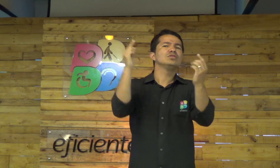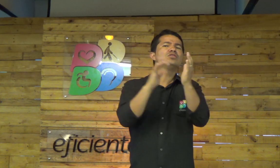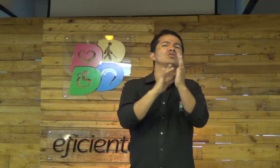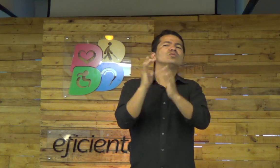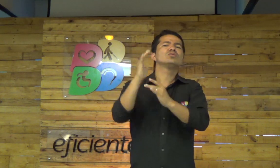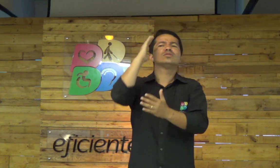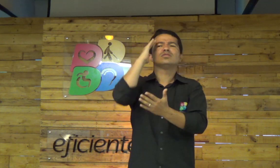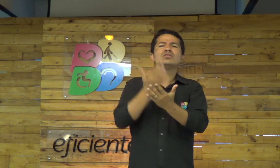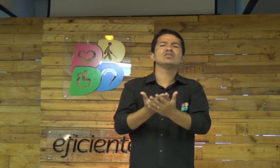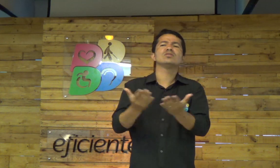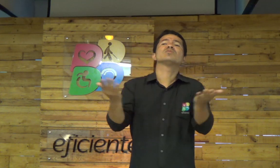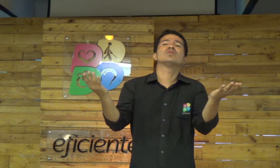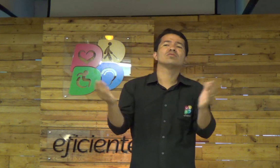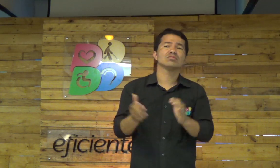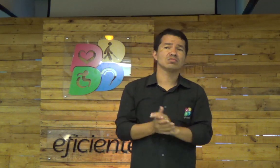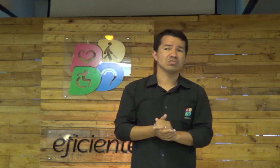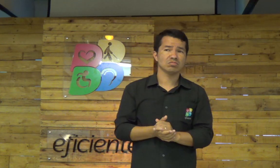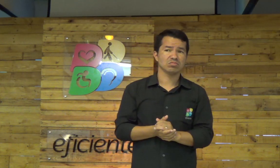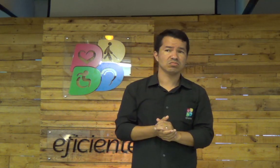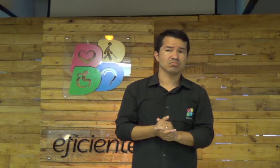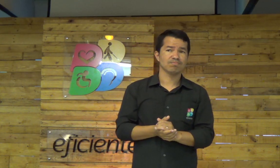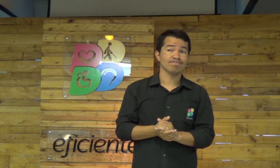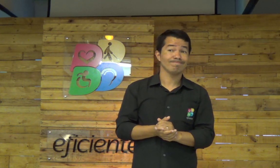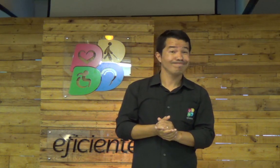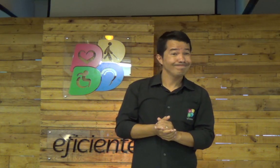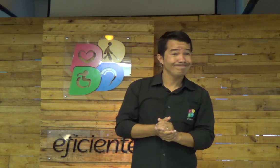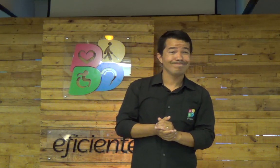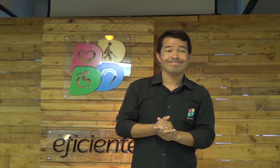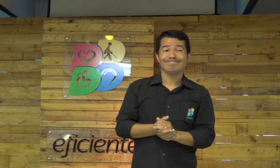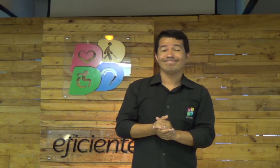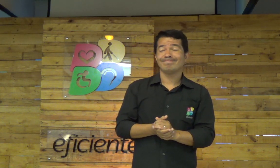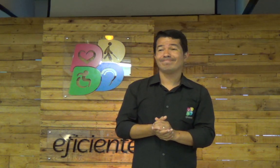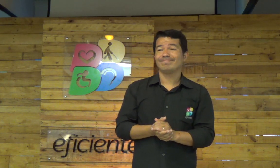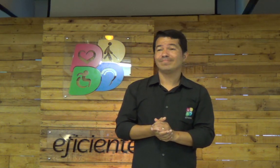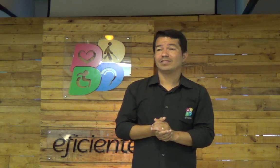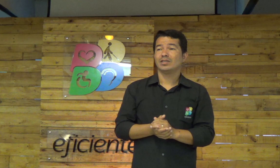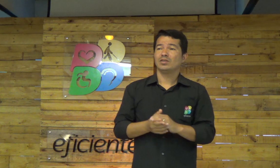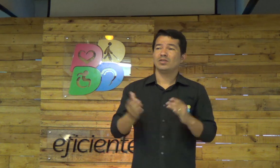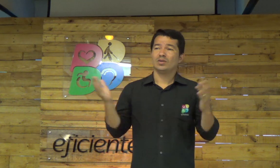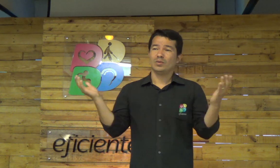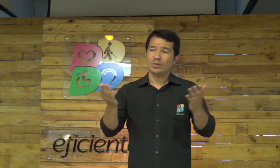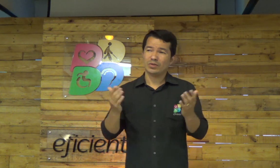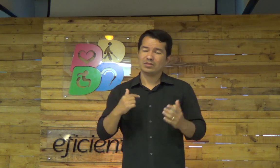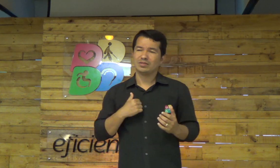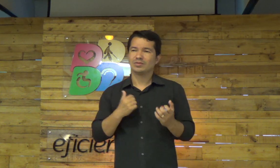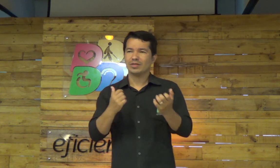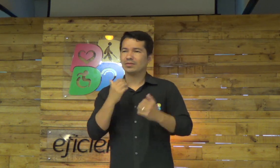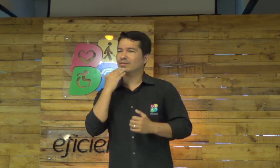Jesus? Mas, e com Jesus? Em qual deles você acredita? hoje,